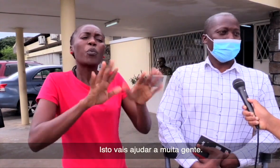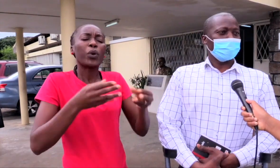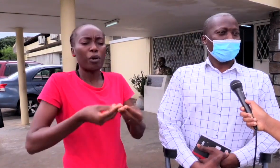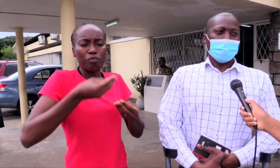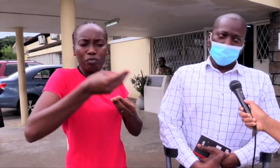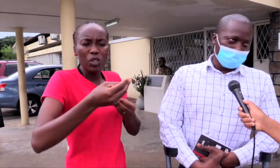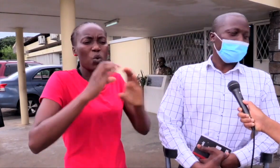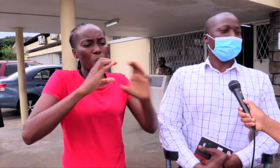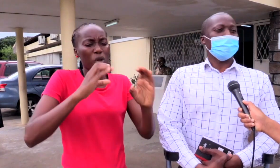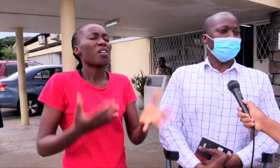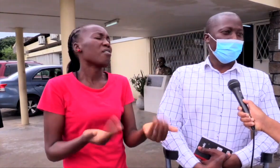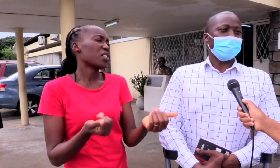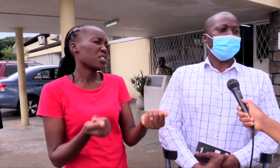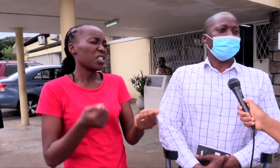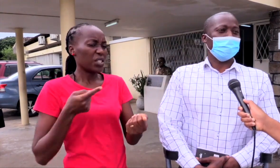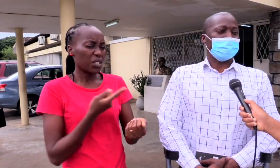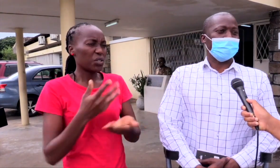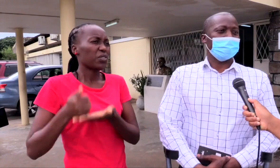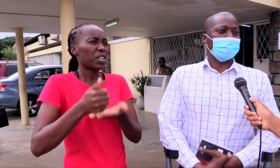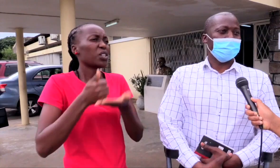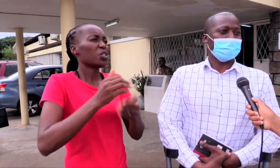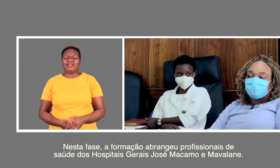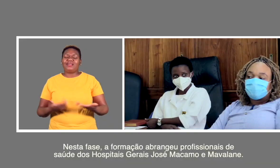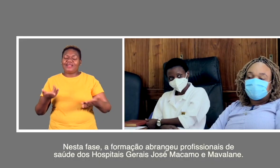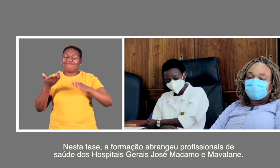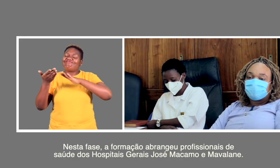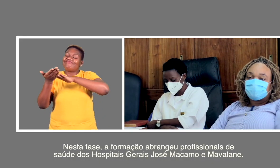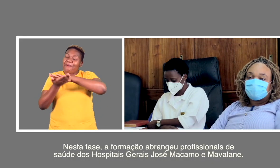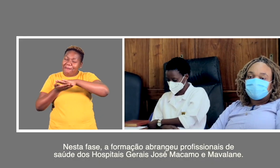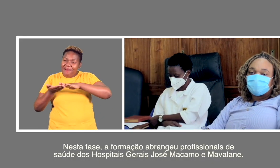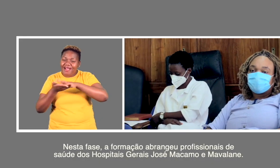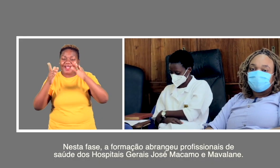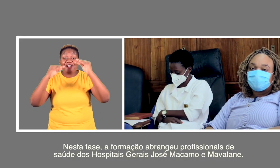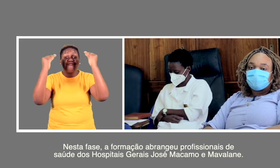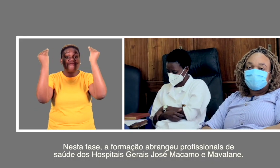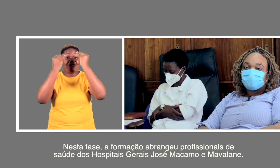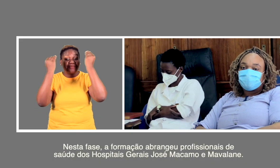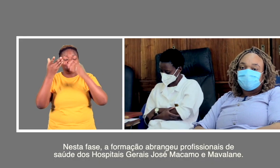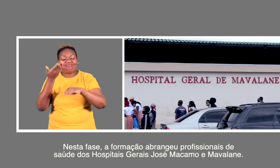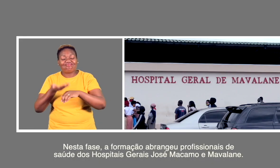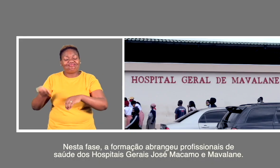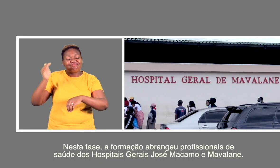a muita gente, a muitas pessoas aqui em Moçambique. Nesta fase, a formação abrangeu